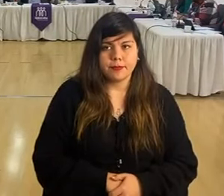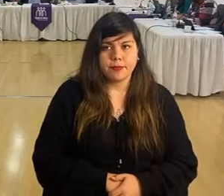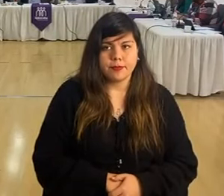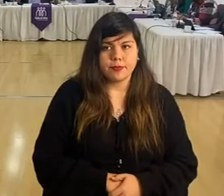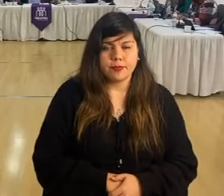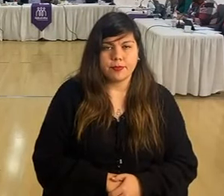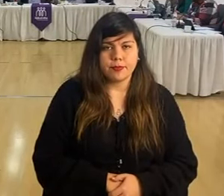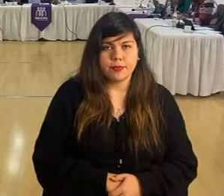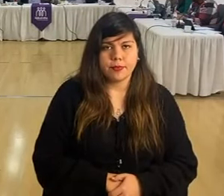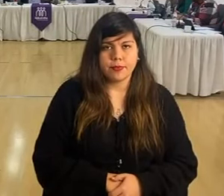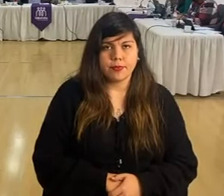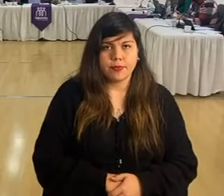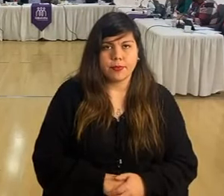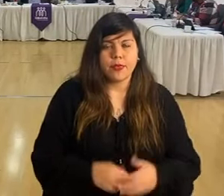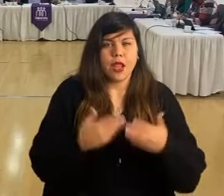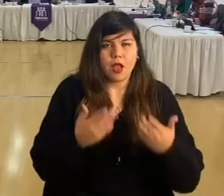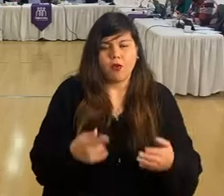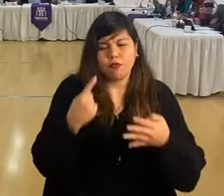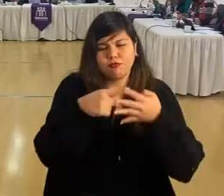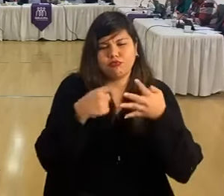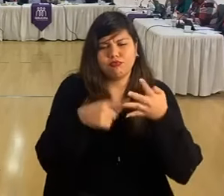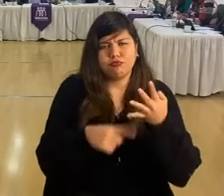Vamos a varios.